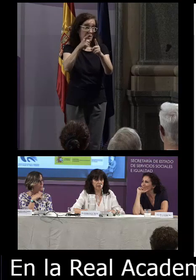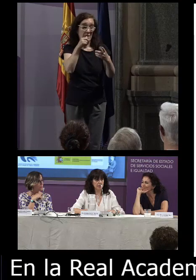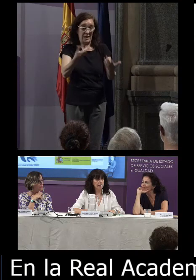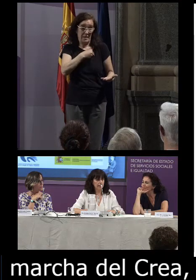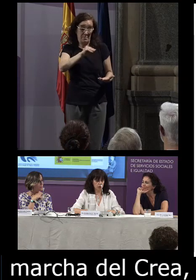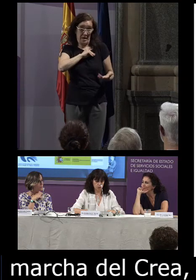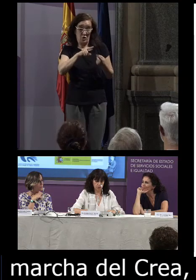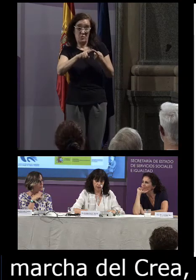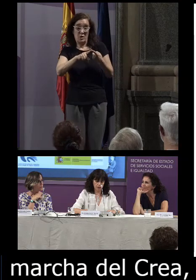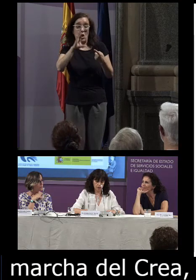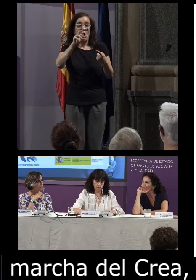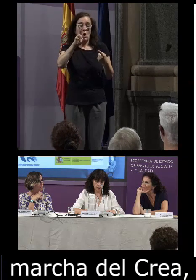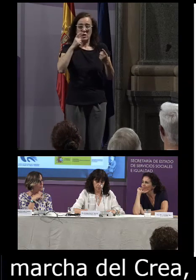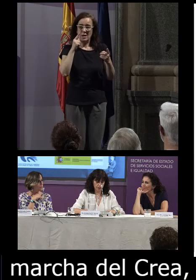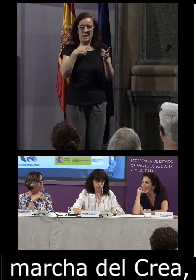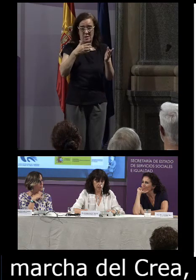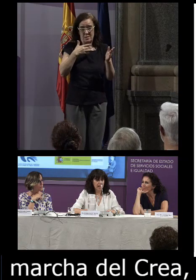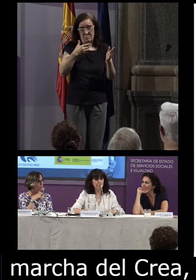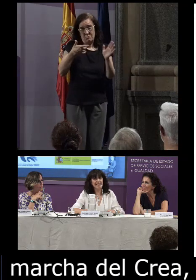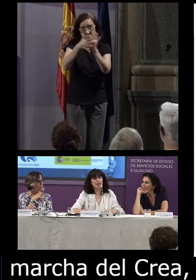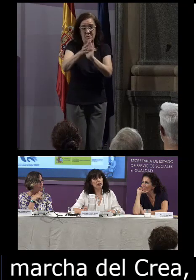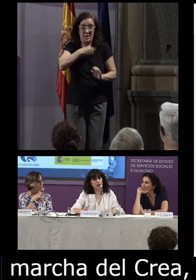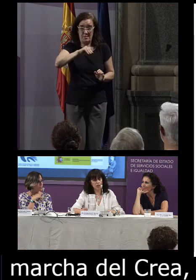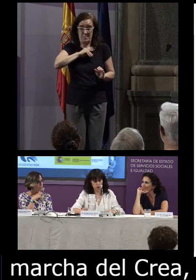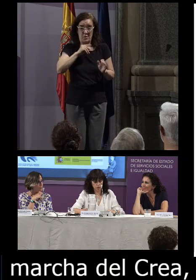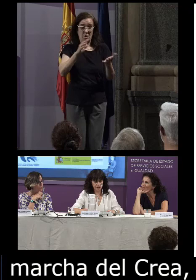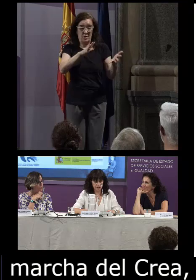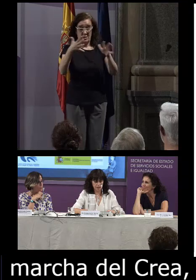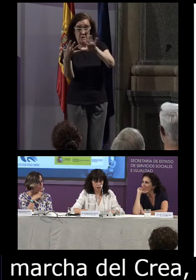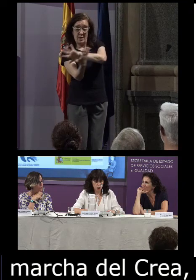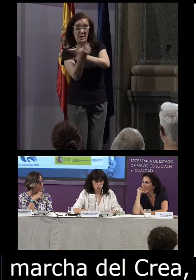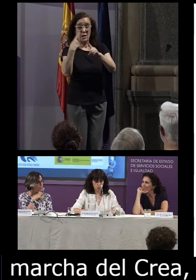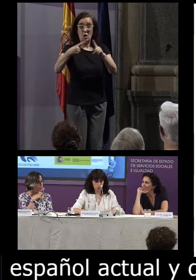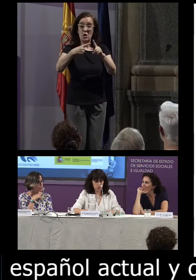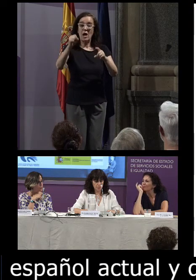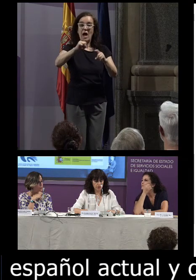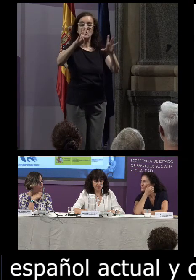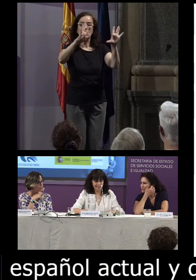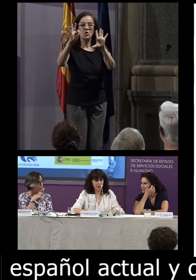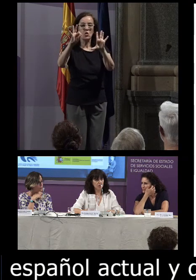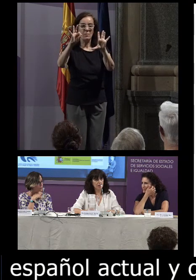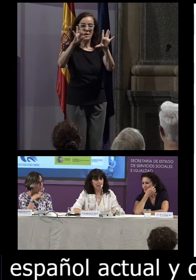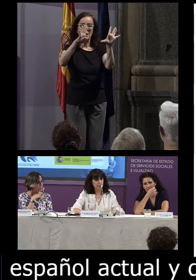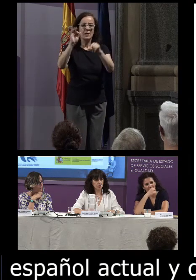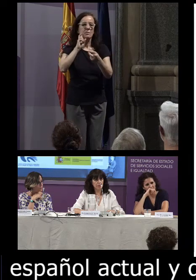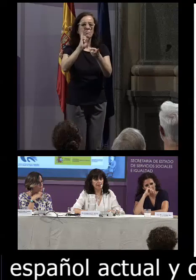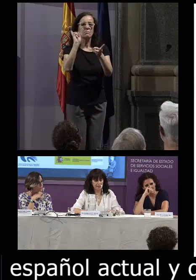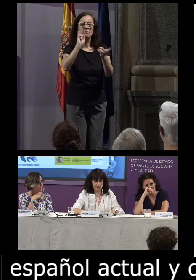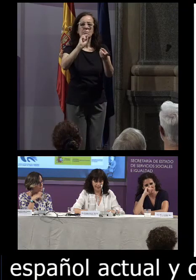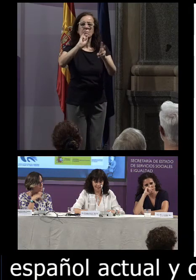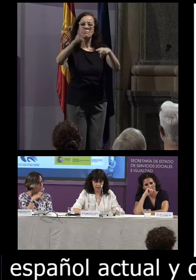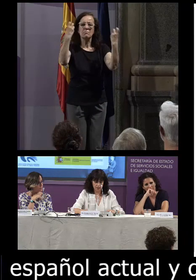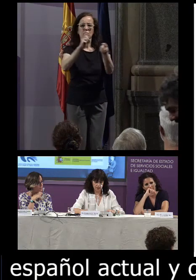CORDE el corpus diacrónico del español a mediados de los años 90 supuso una modificación absolutamente